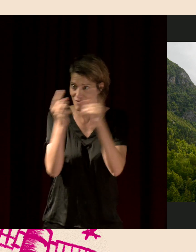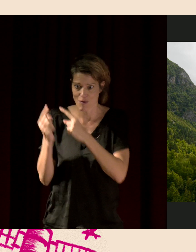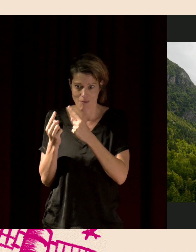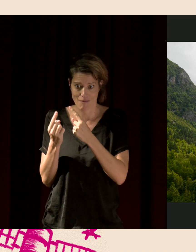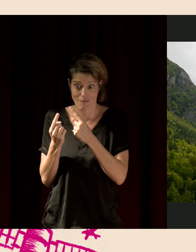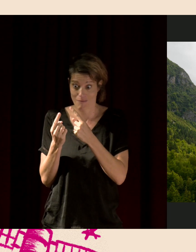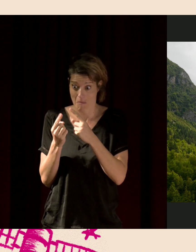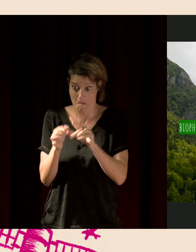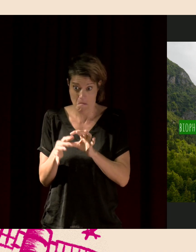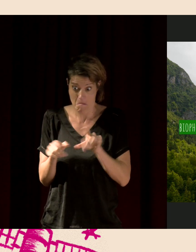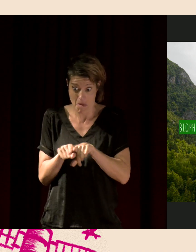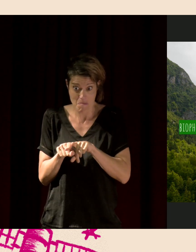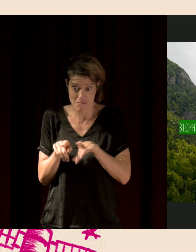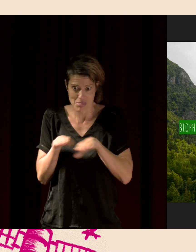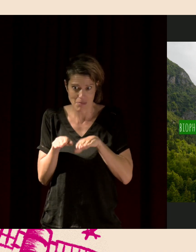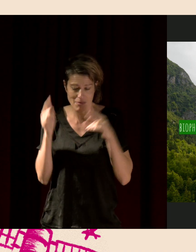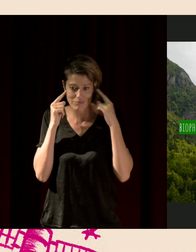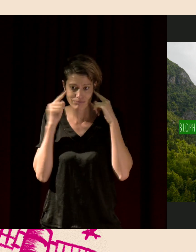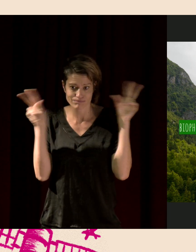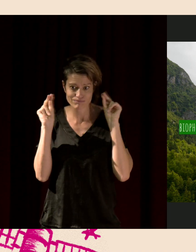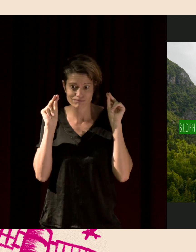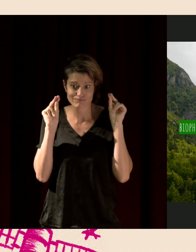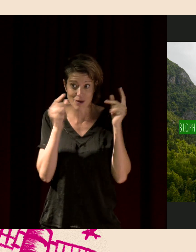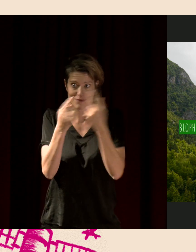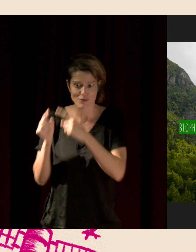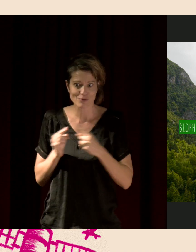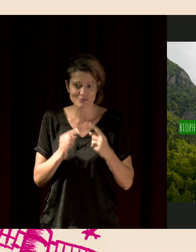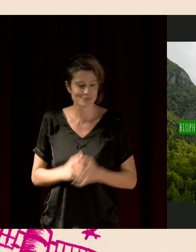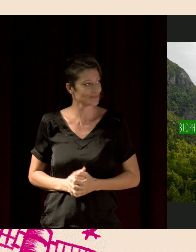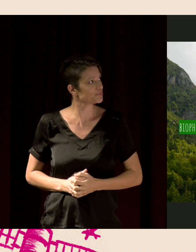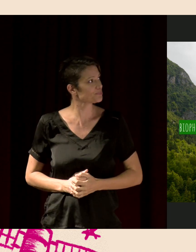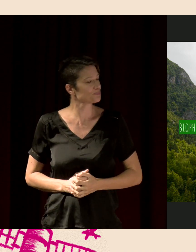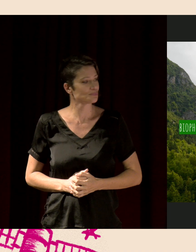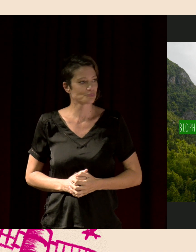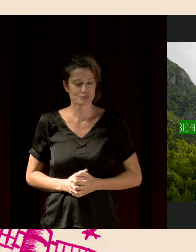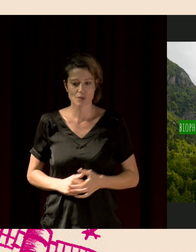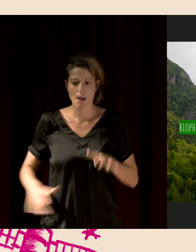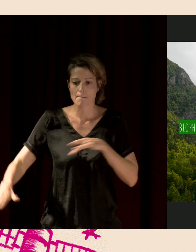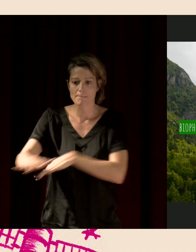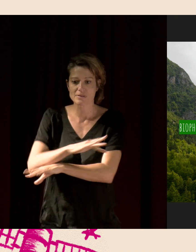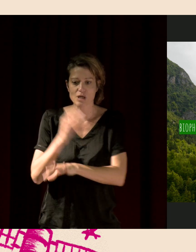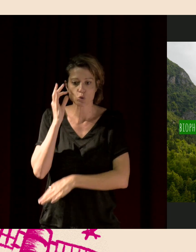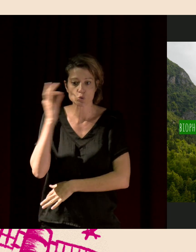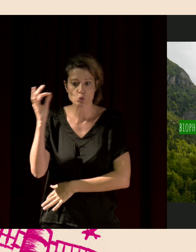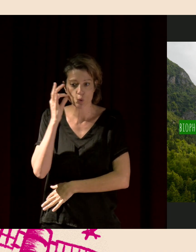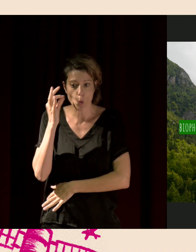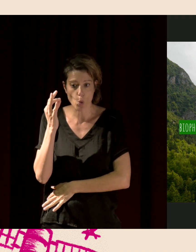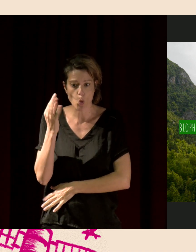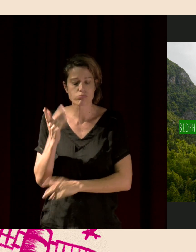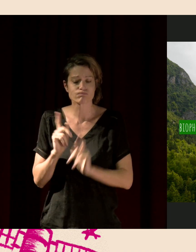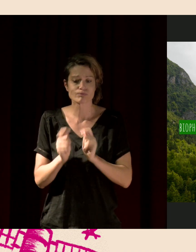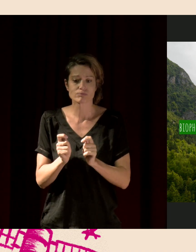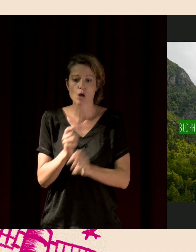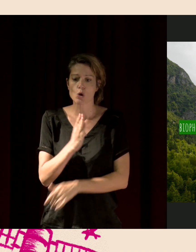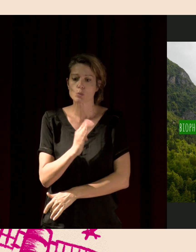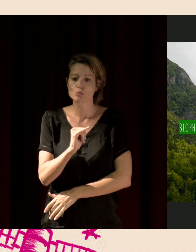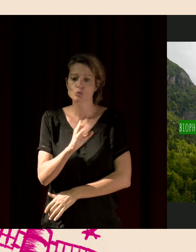la même chose. Vous avez différents paysages sonores. Et alors, on distingue dans ces paysages sonores ce qu'on appelle la biophonie. Ce sont les